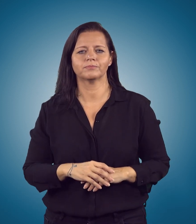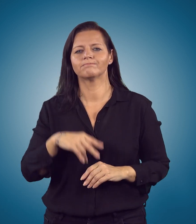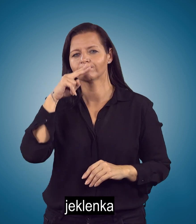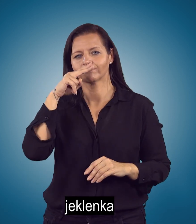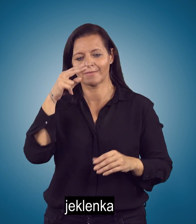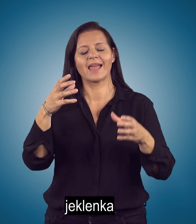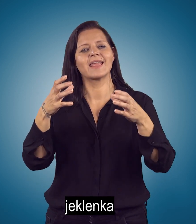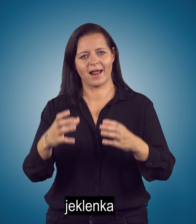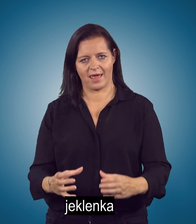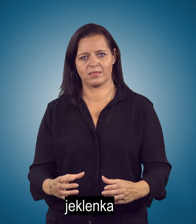Jeklenka